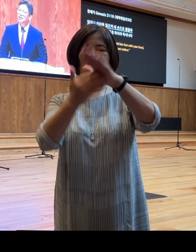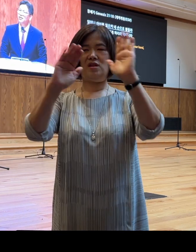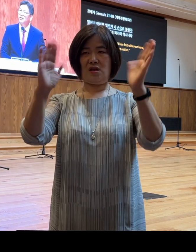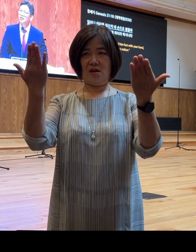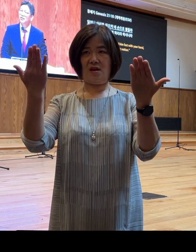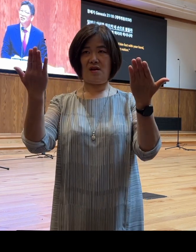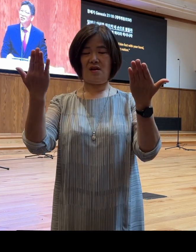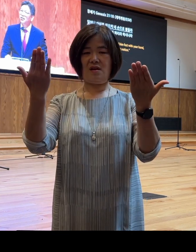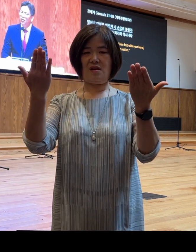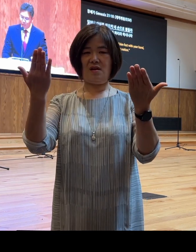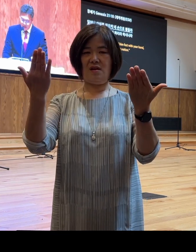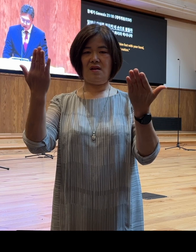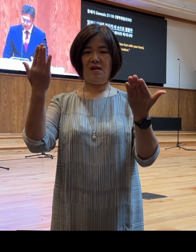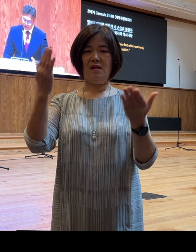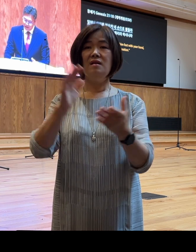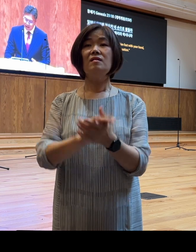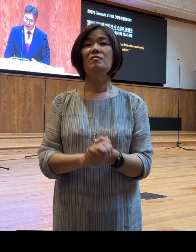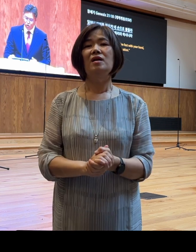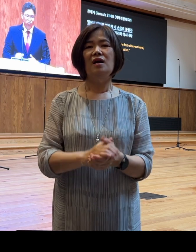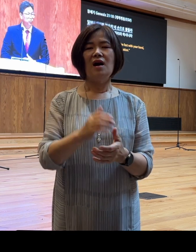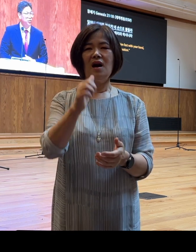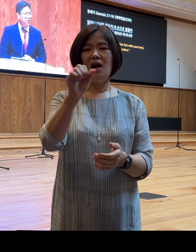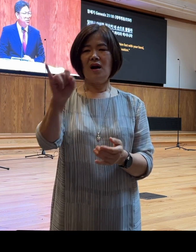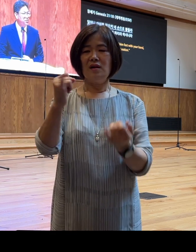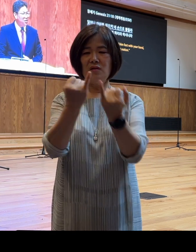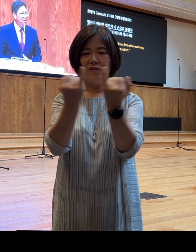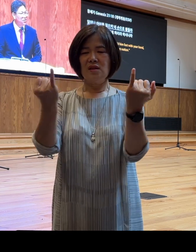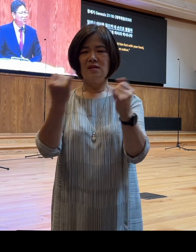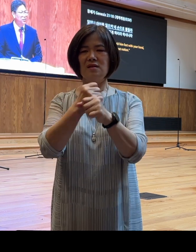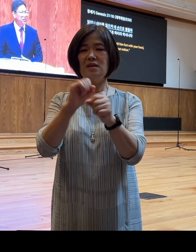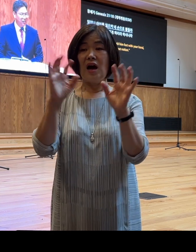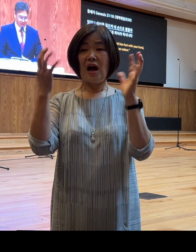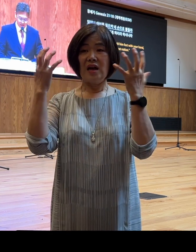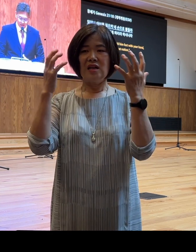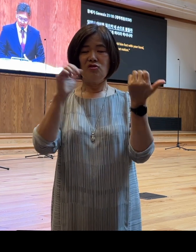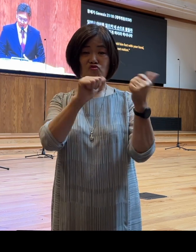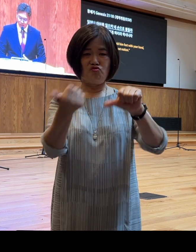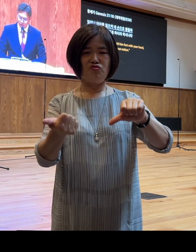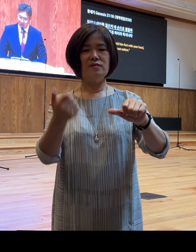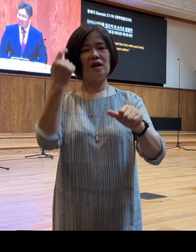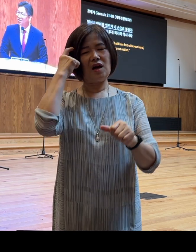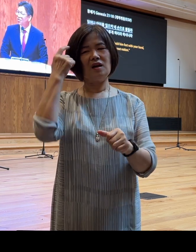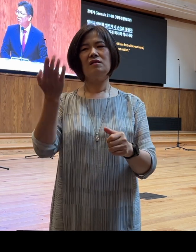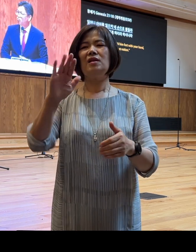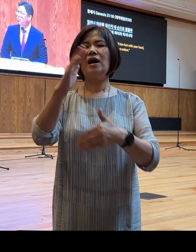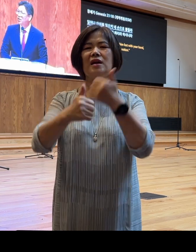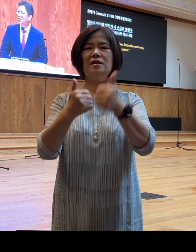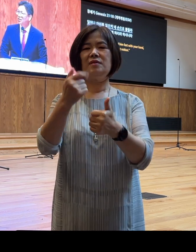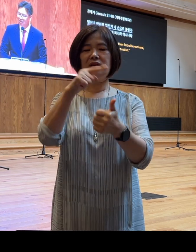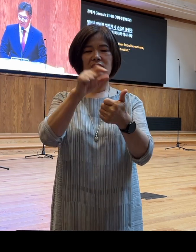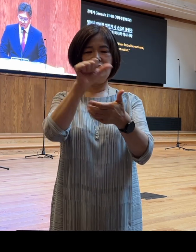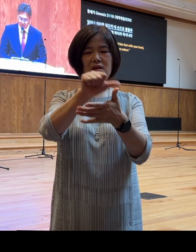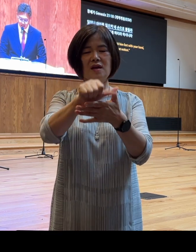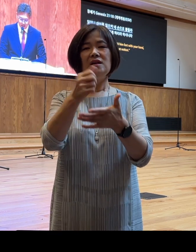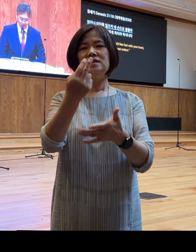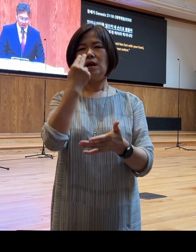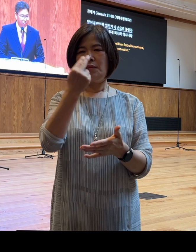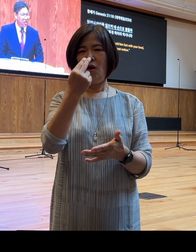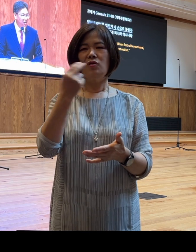여러분 하갈은 아이의 죽음을 생각했지만 하나님은 아이의 생명뿐만 아니라 그 아이의 미래를